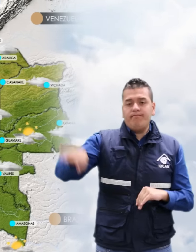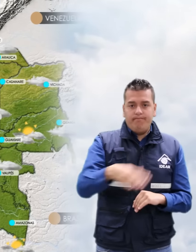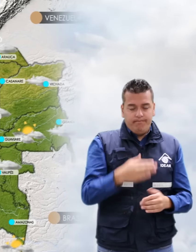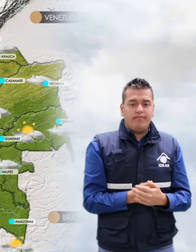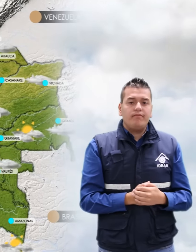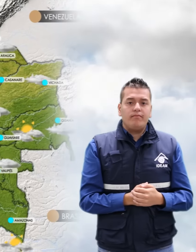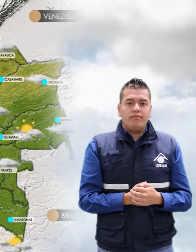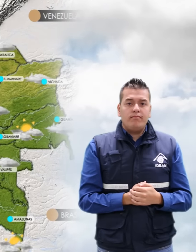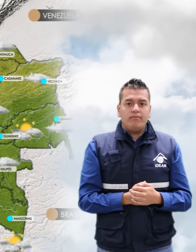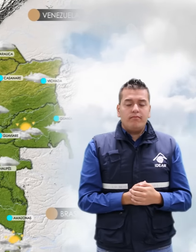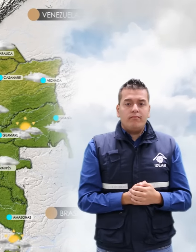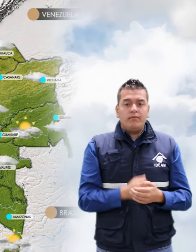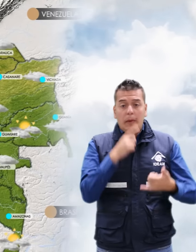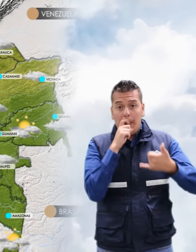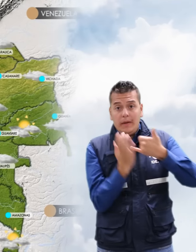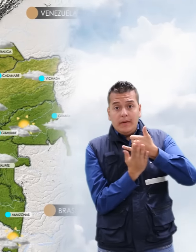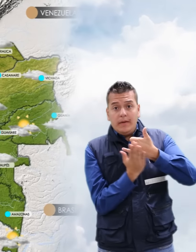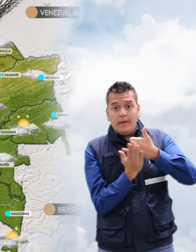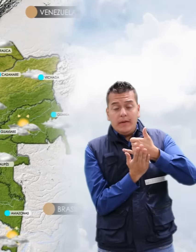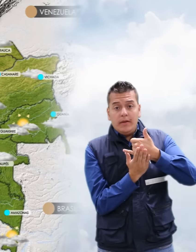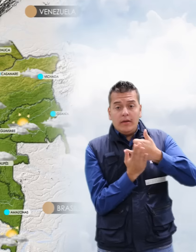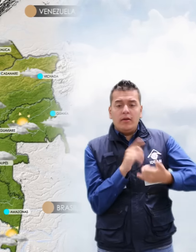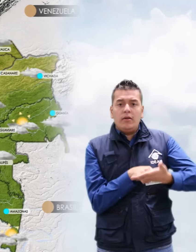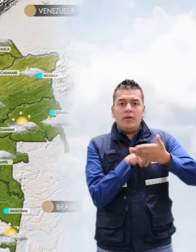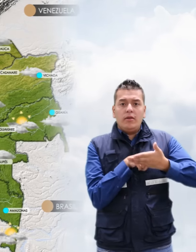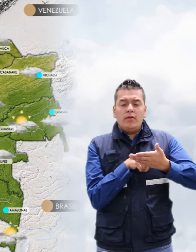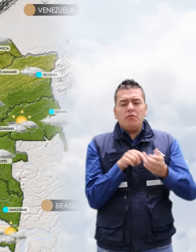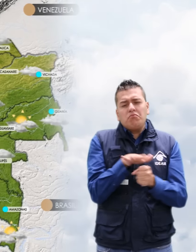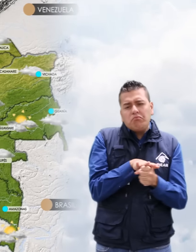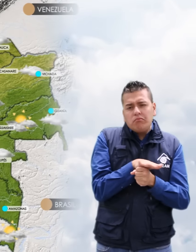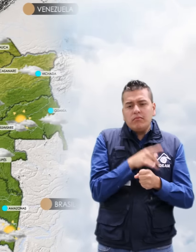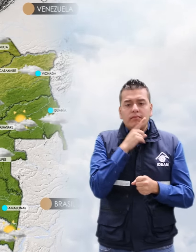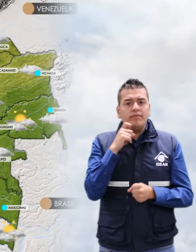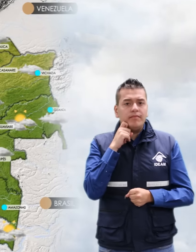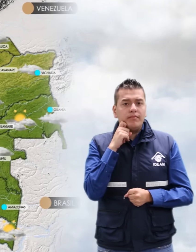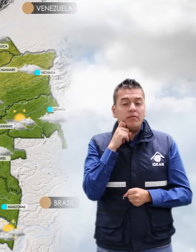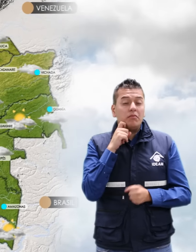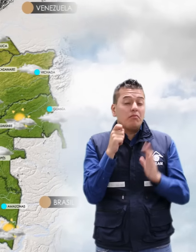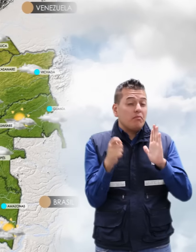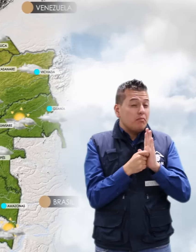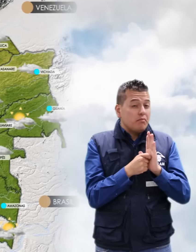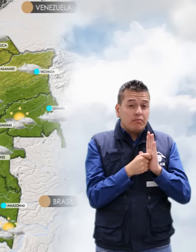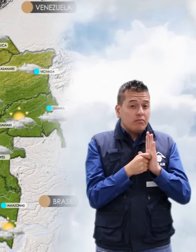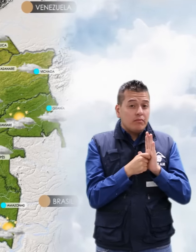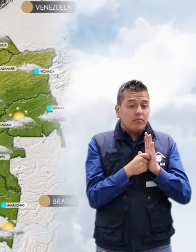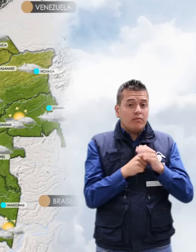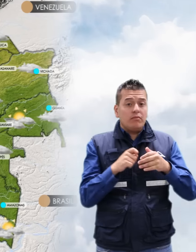En la región amazónica, se estiman condiciones secas, salvo en Guaviare, donde